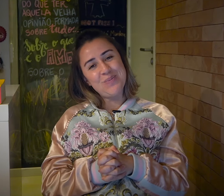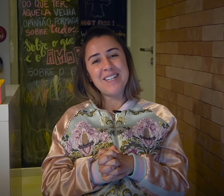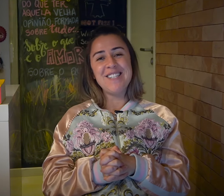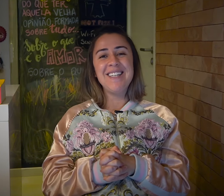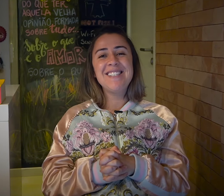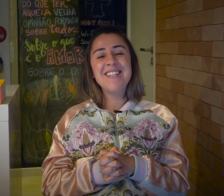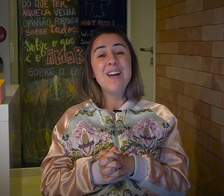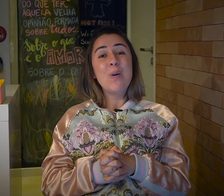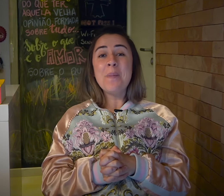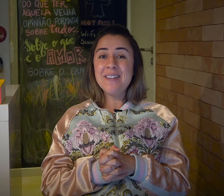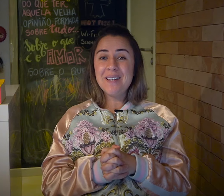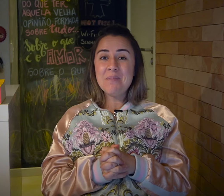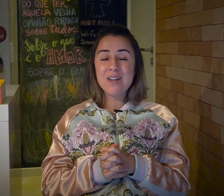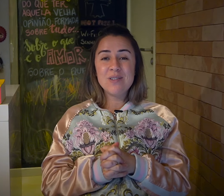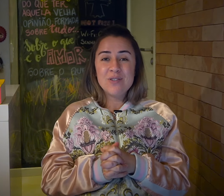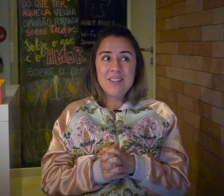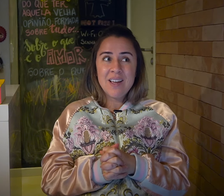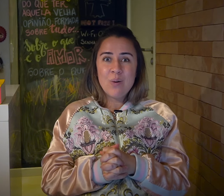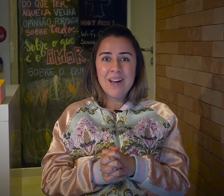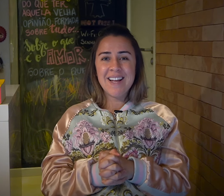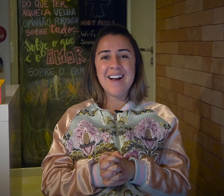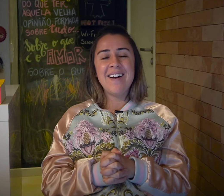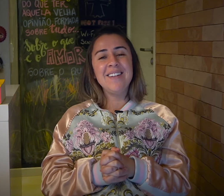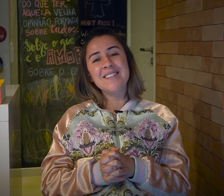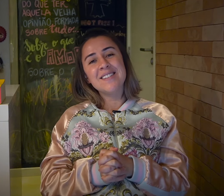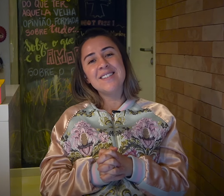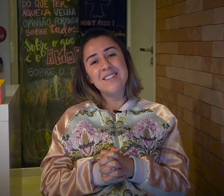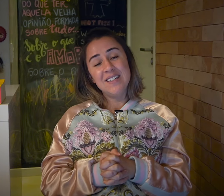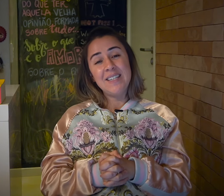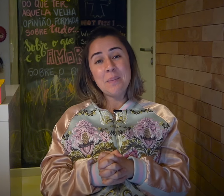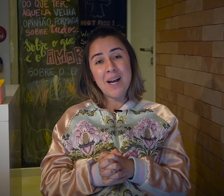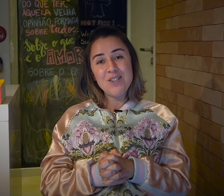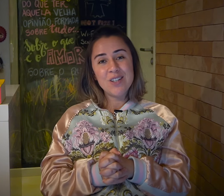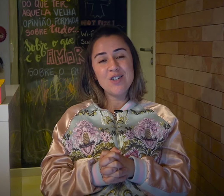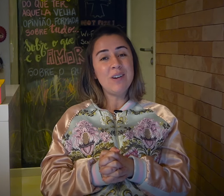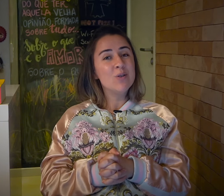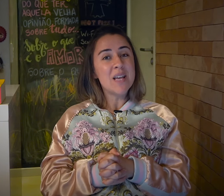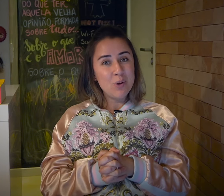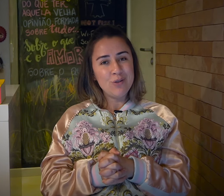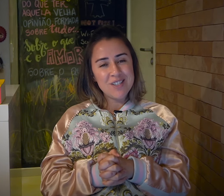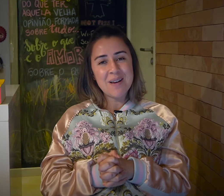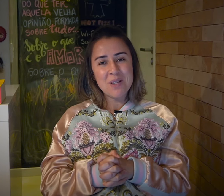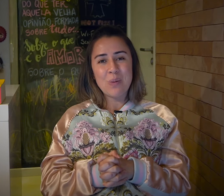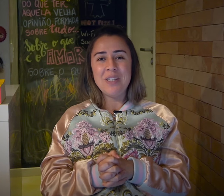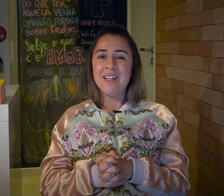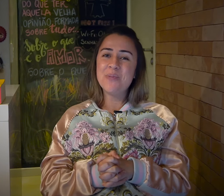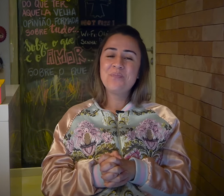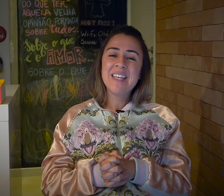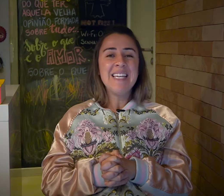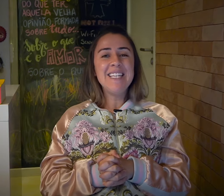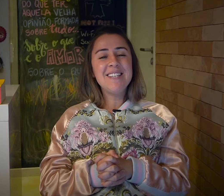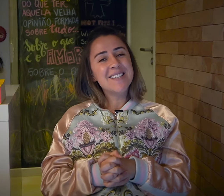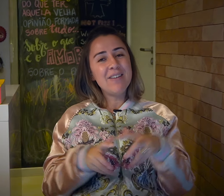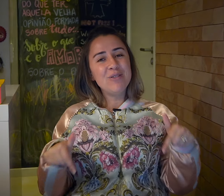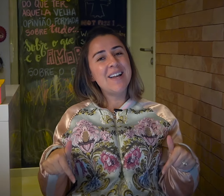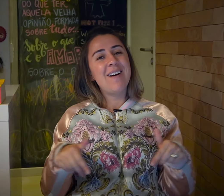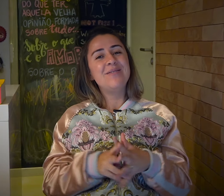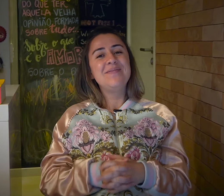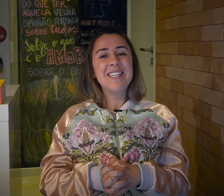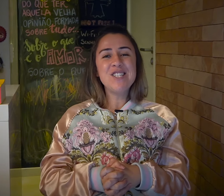pra gente. Comenta aqui embaixo se você tem algo a agregar aí nessa temática. A gente vai gostar muito de saber sua opinião. E se inscreve no canal. Que a gente